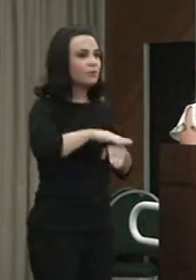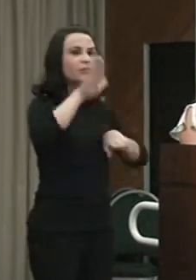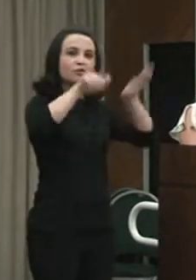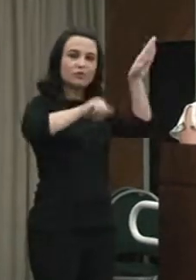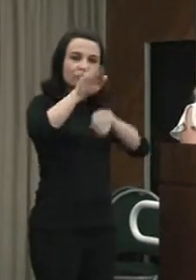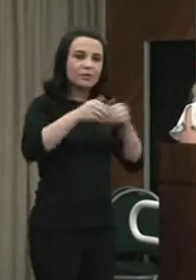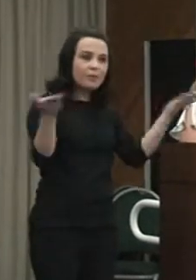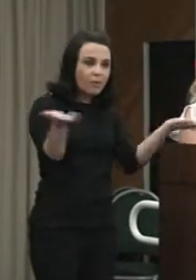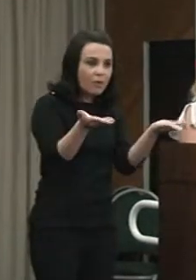Obrigado.